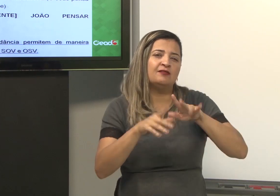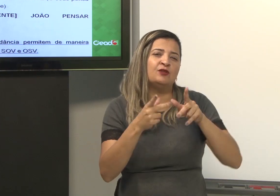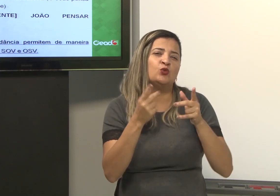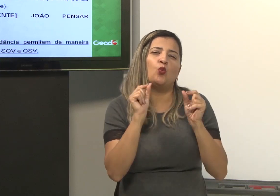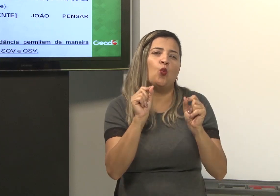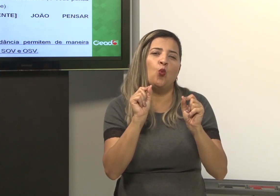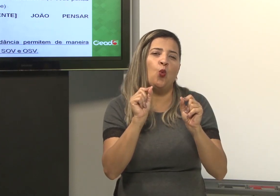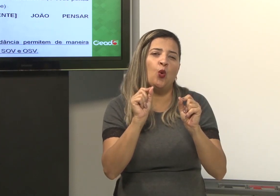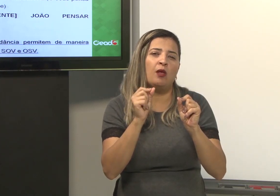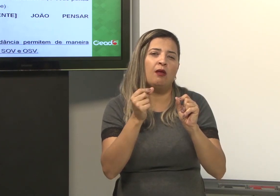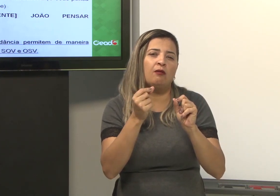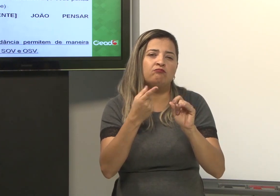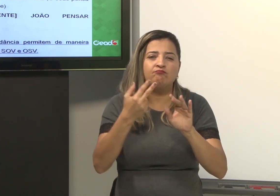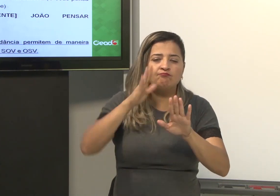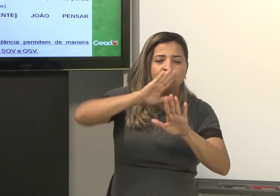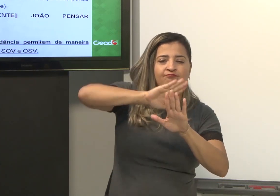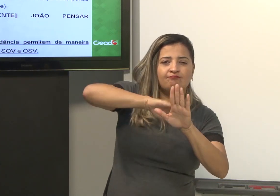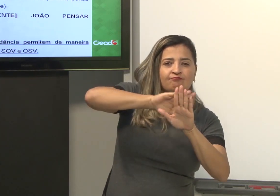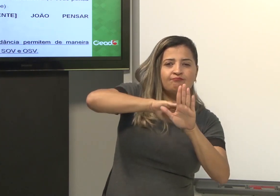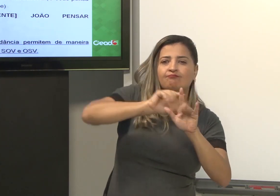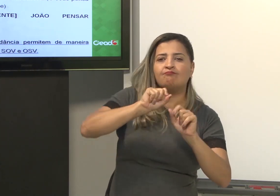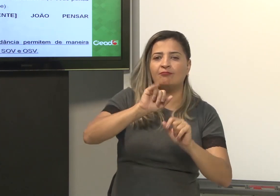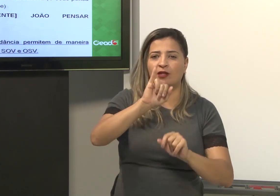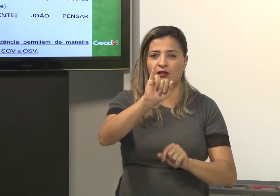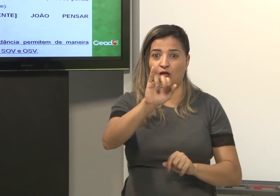uma ironia, por exemplo.